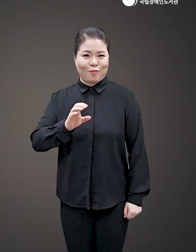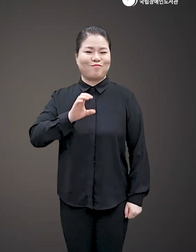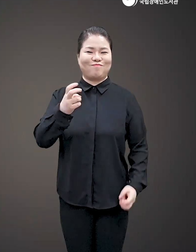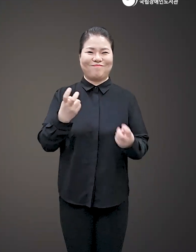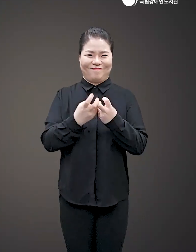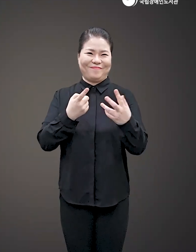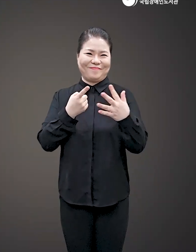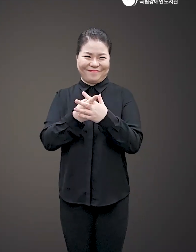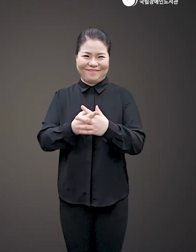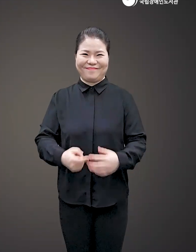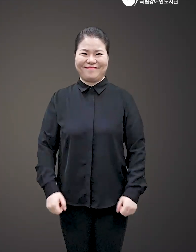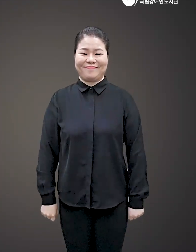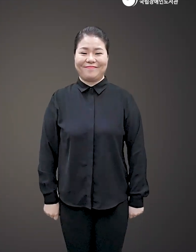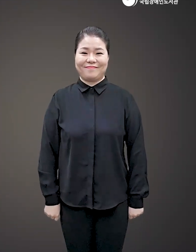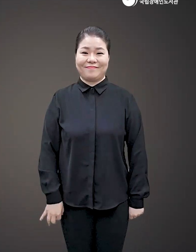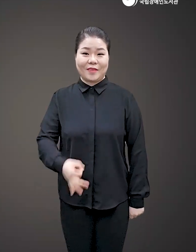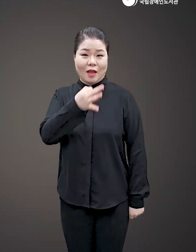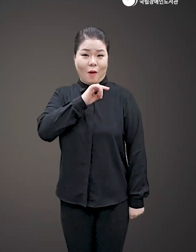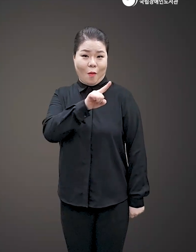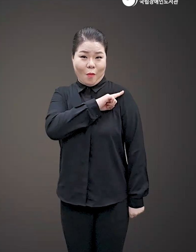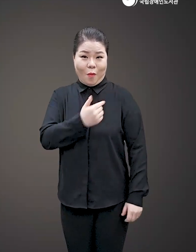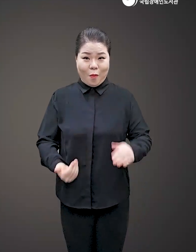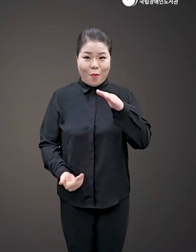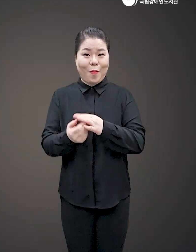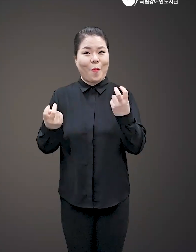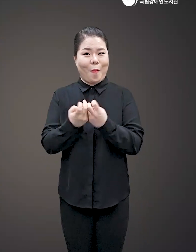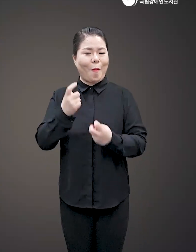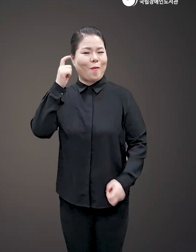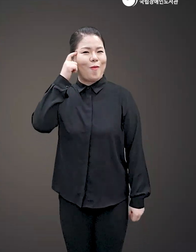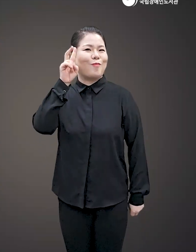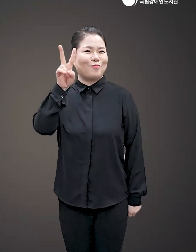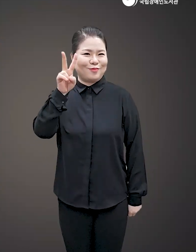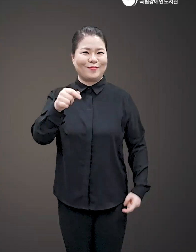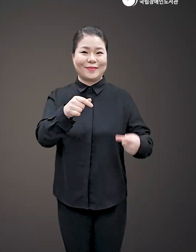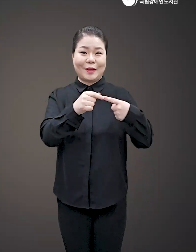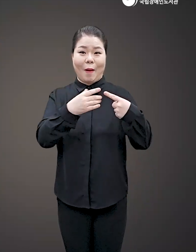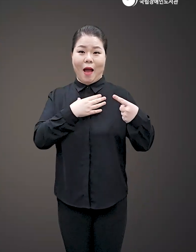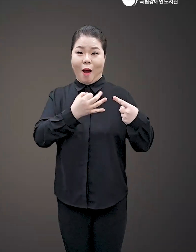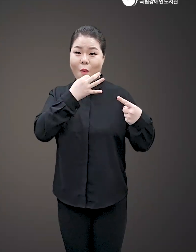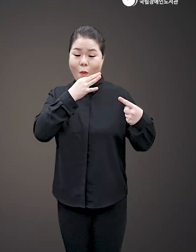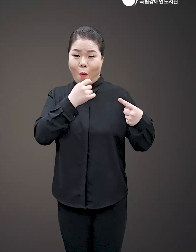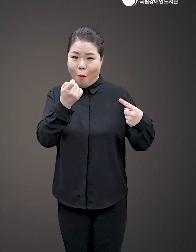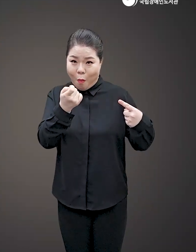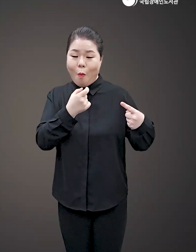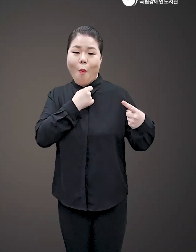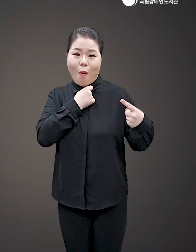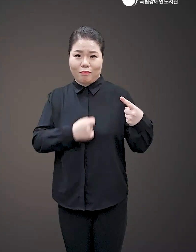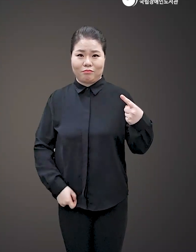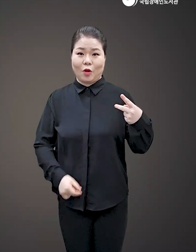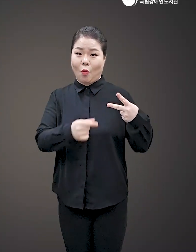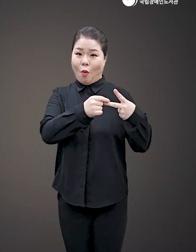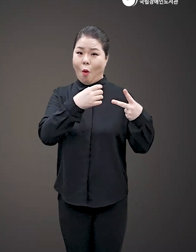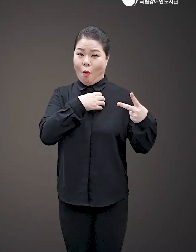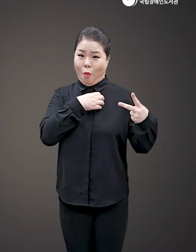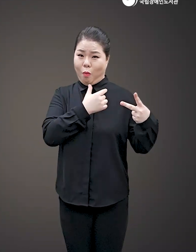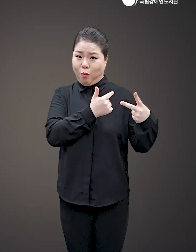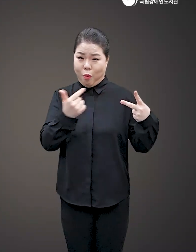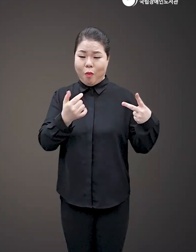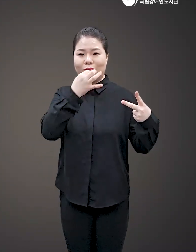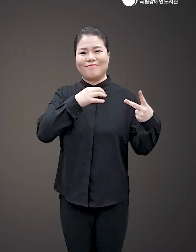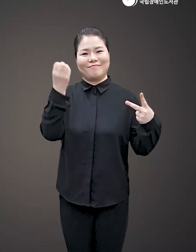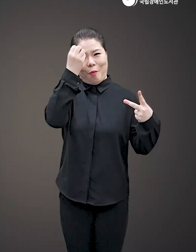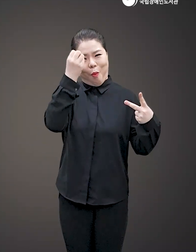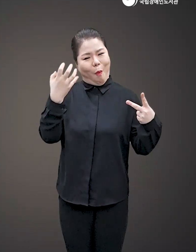투자의 길이 보인다 가장 이상적인 투자에 대해 누군가는 안정성을 더 중시할 수도 있고 또 누군가는